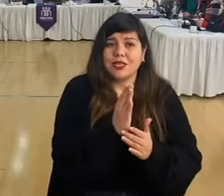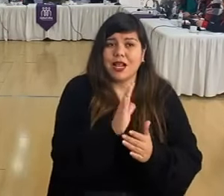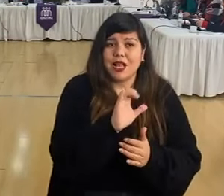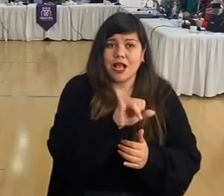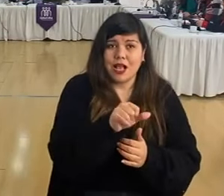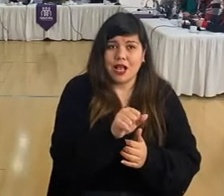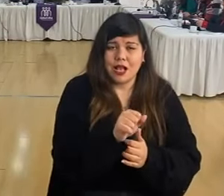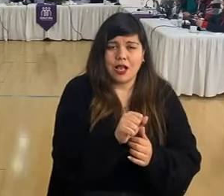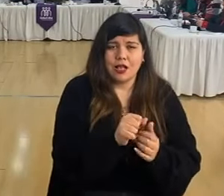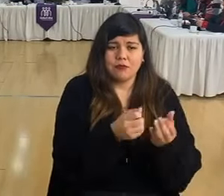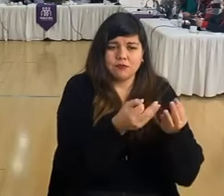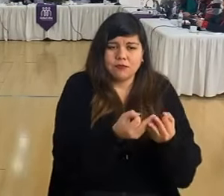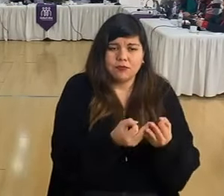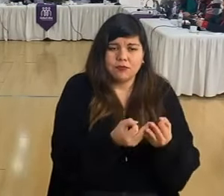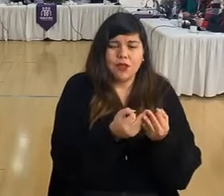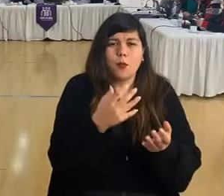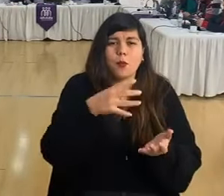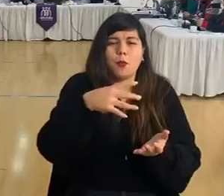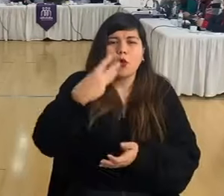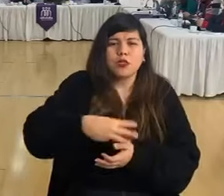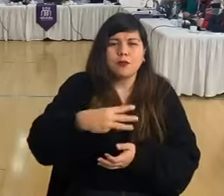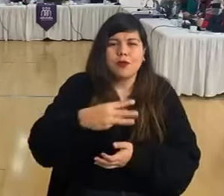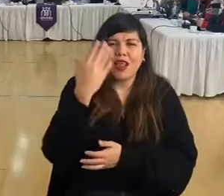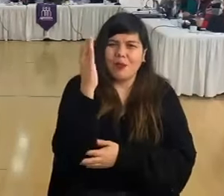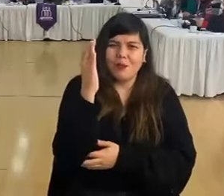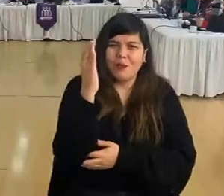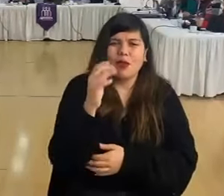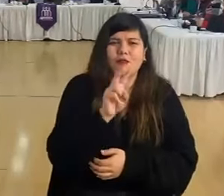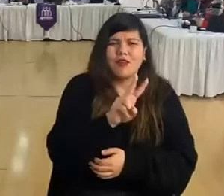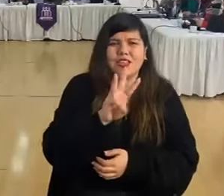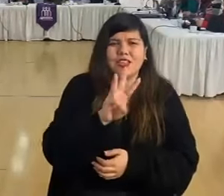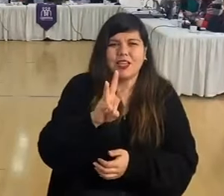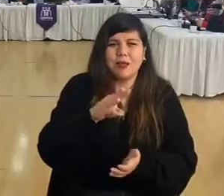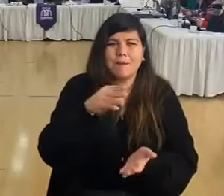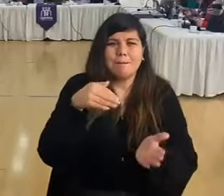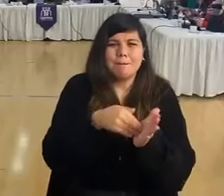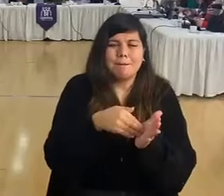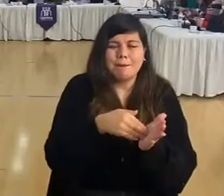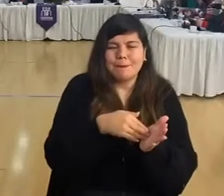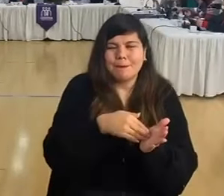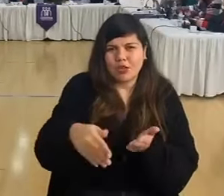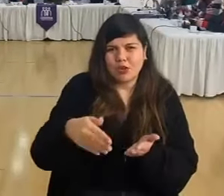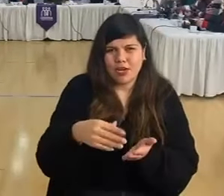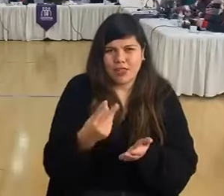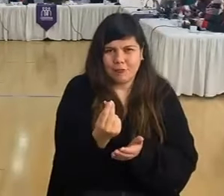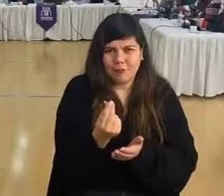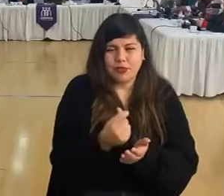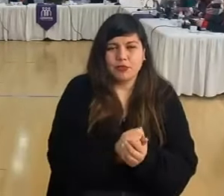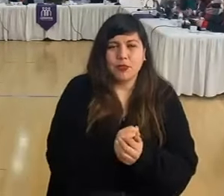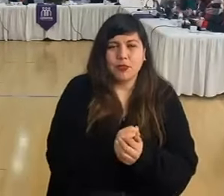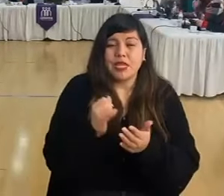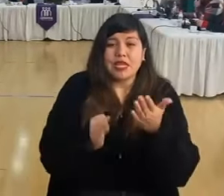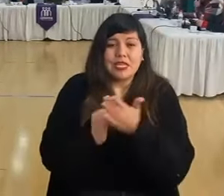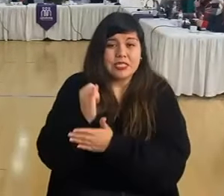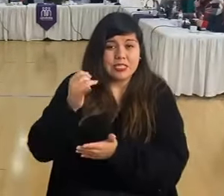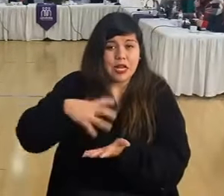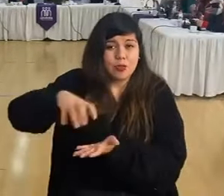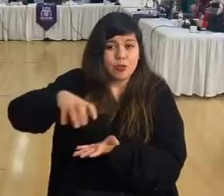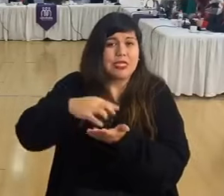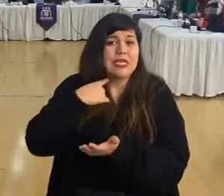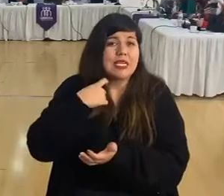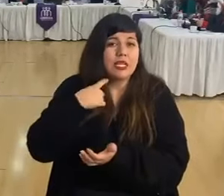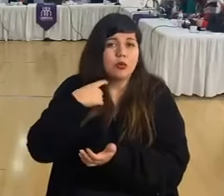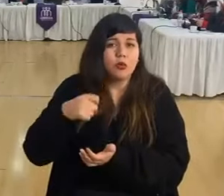de la Municipalidad de Los Espejos es de 23 mil millones de pesos. En cambio, el saldo inicial de la Municipalidad de